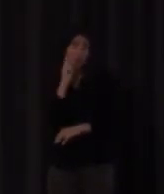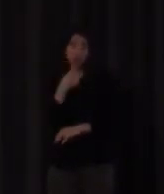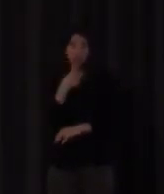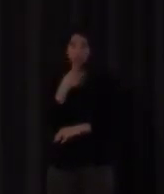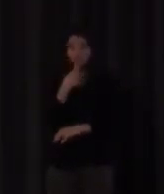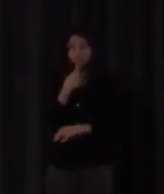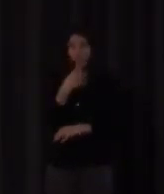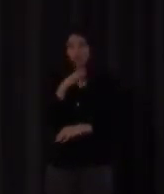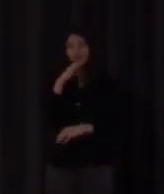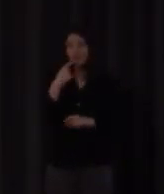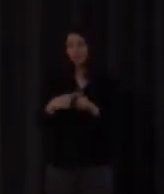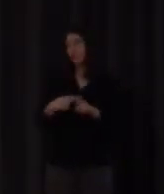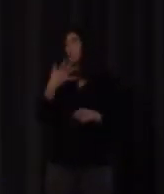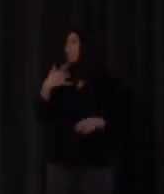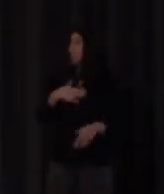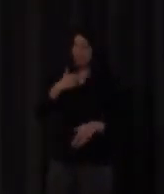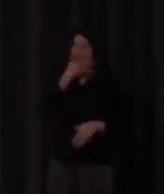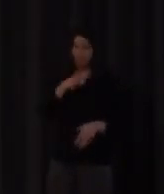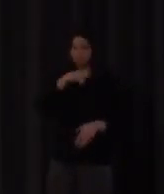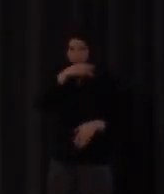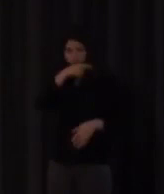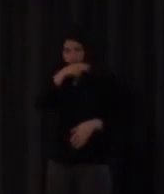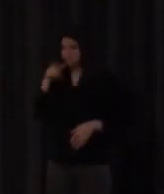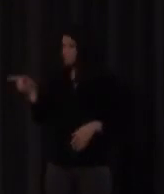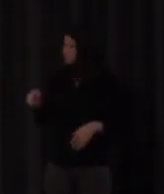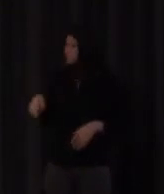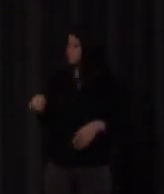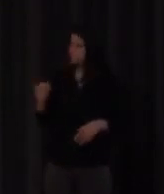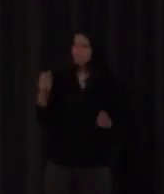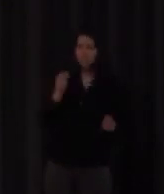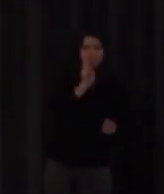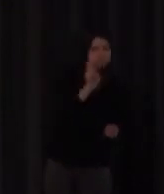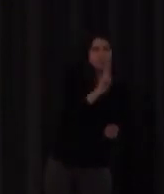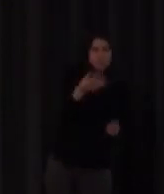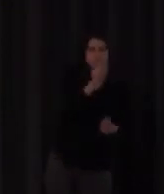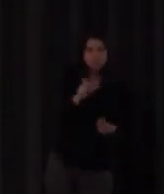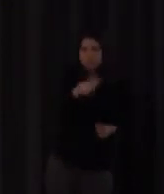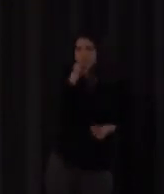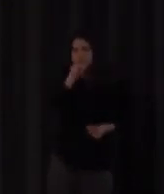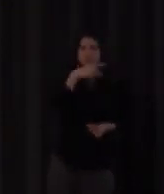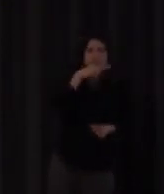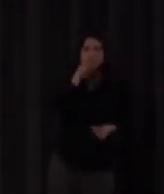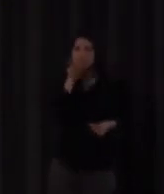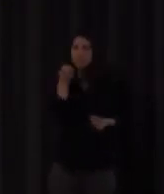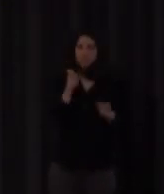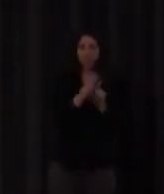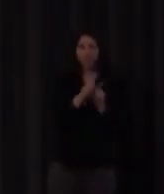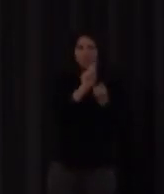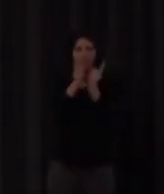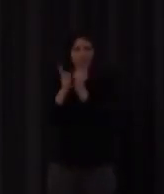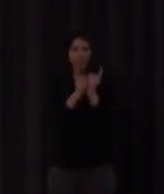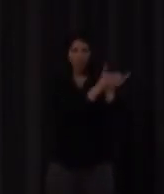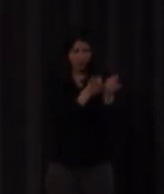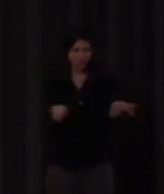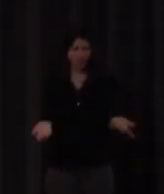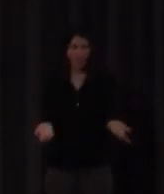signo es este vale y yo lo veo por ahí así así así así así así bien cuando es